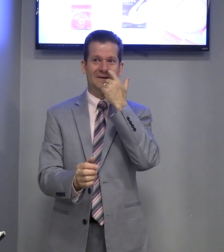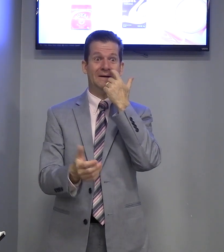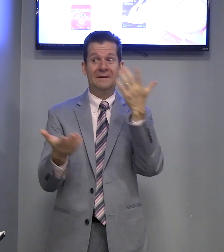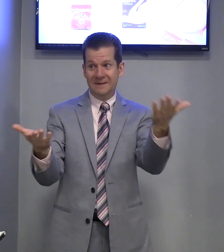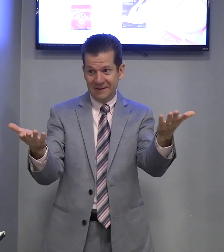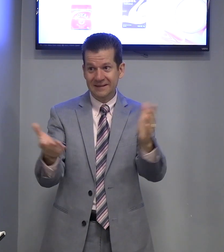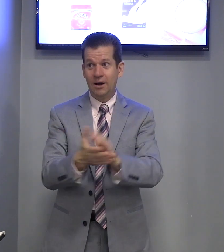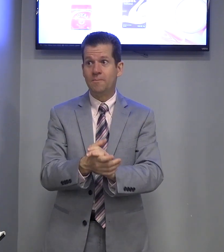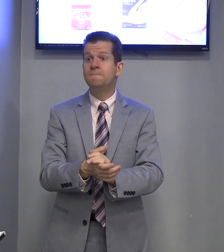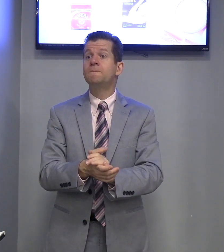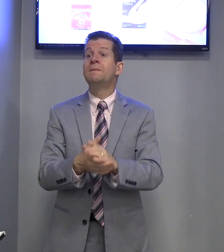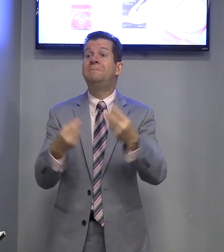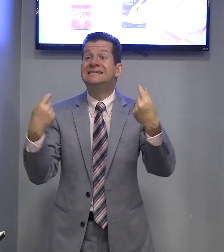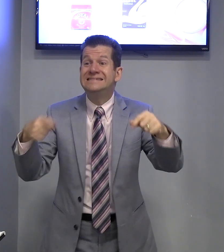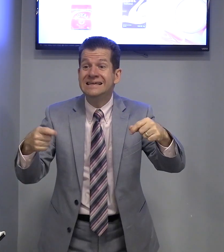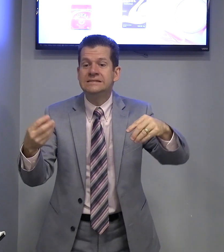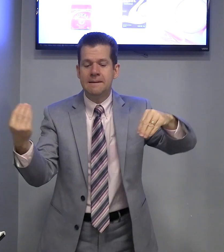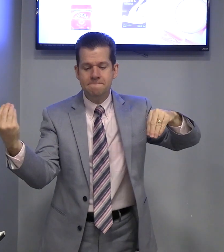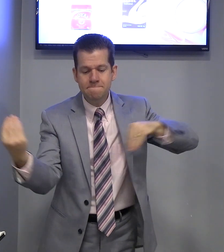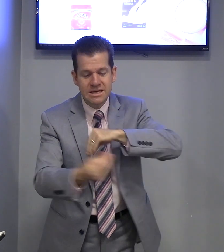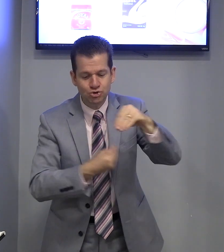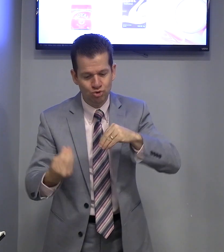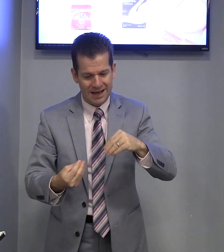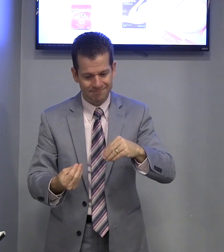Então, precisa misturar.